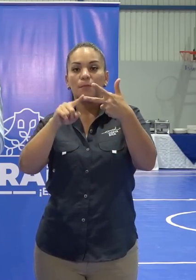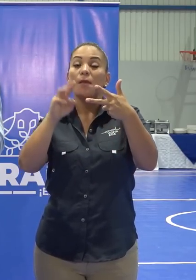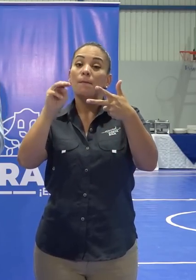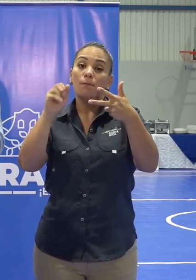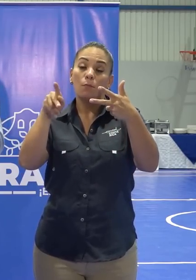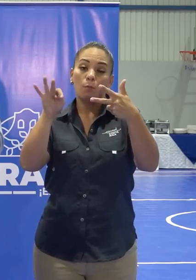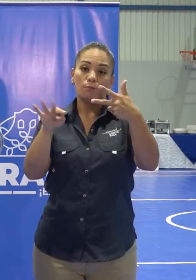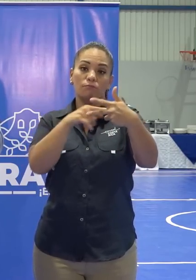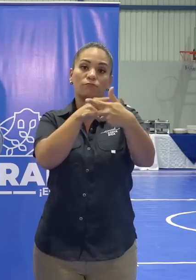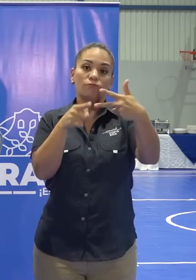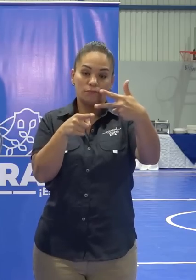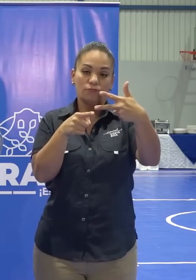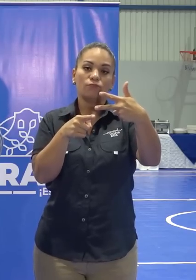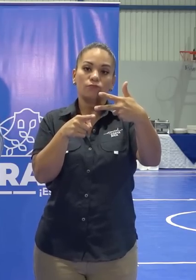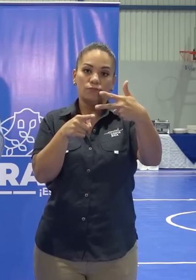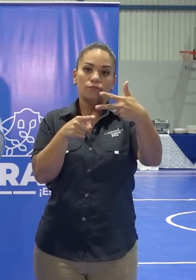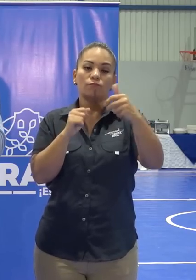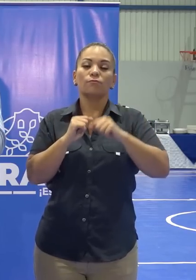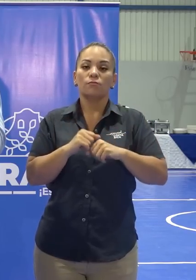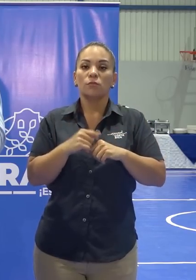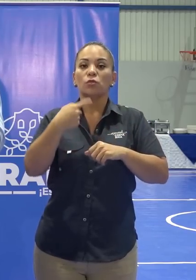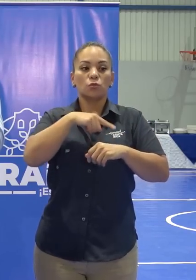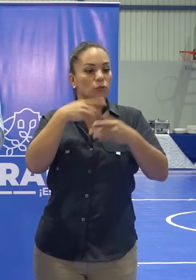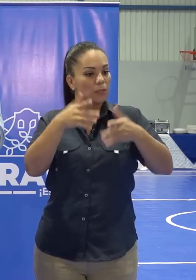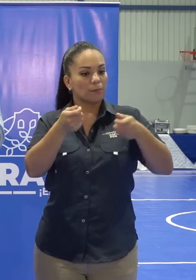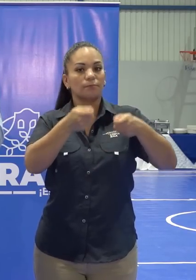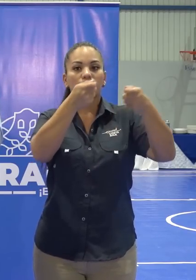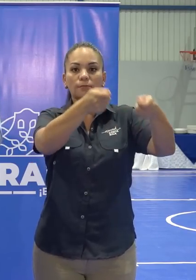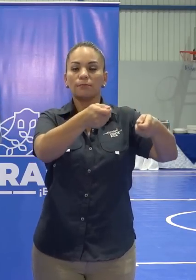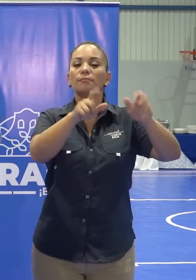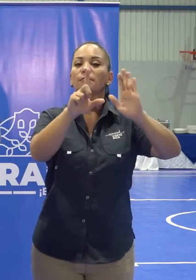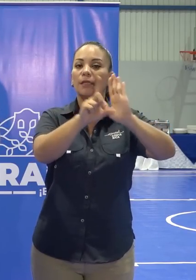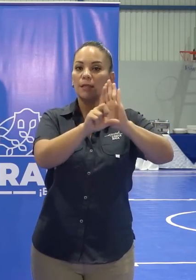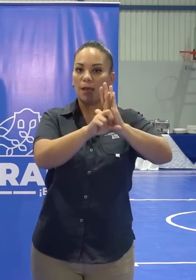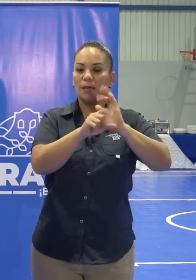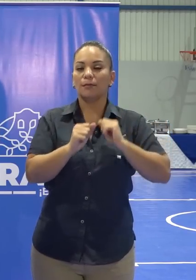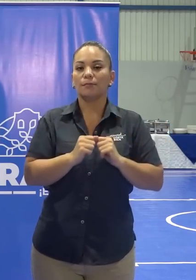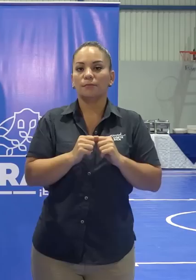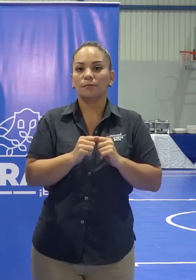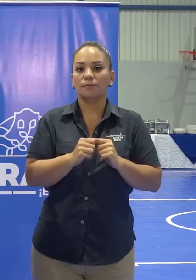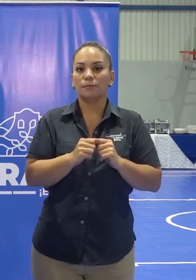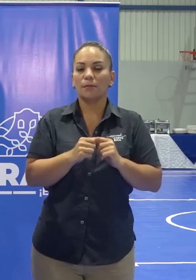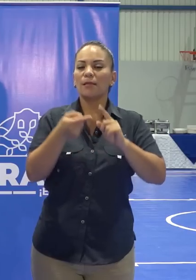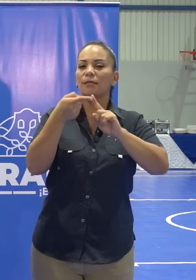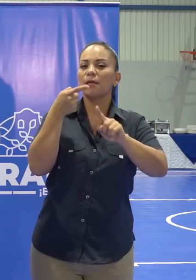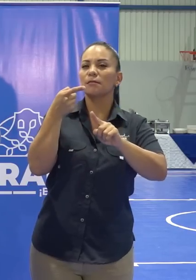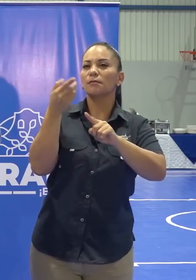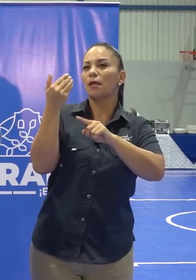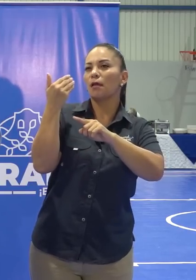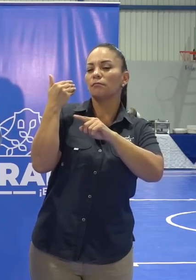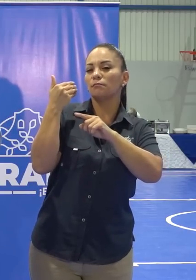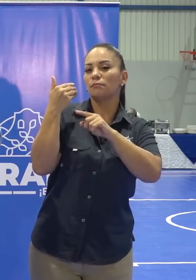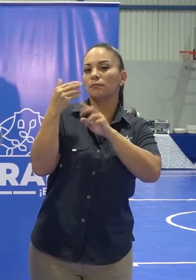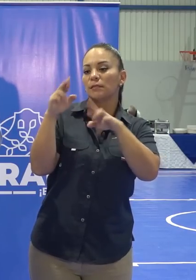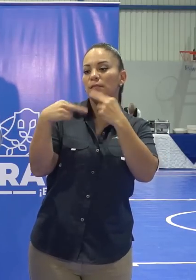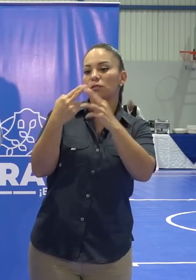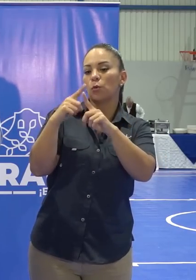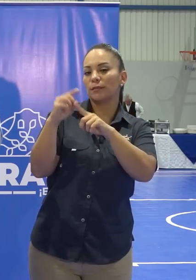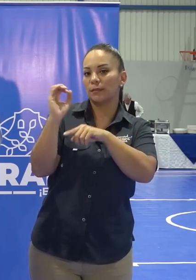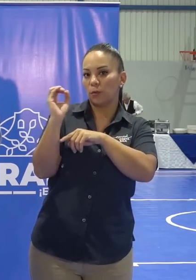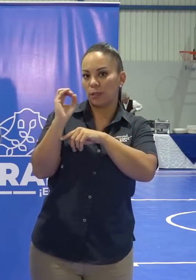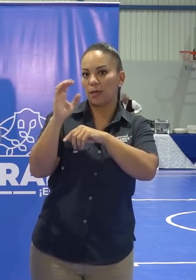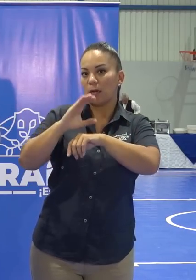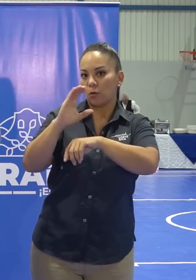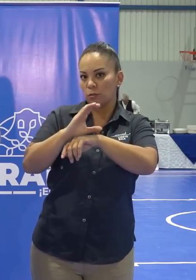Públicas y Transportes. Tenemos presentada la ley desde la sesión extraordinaria,